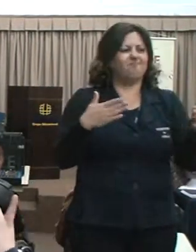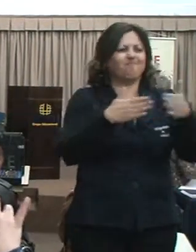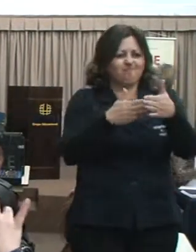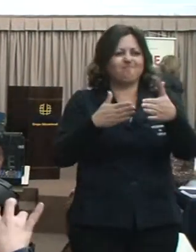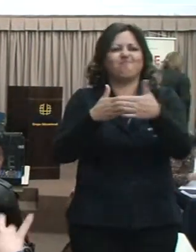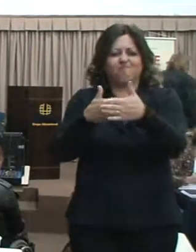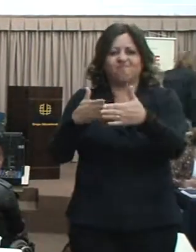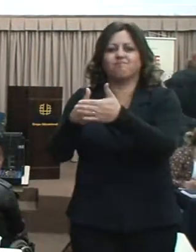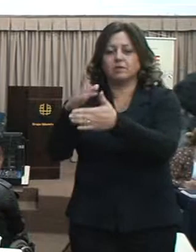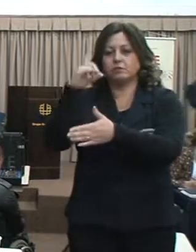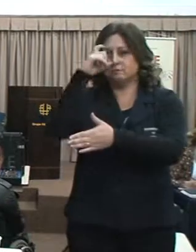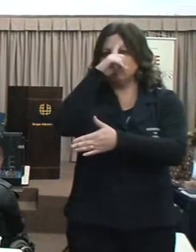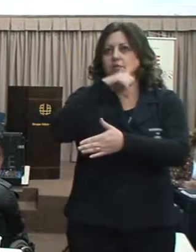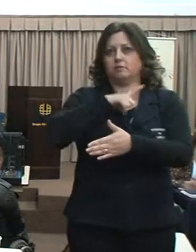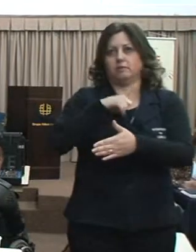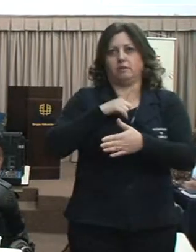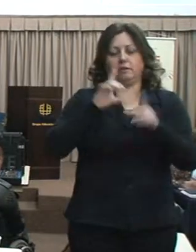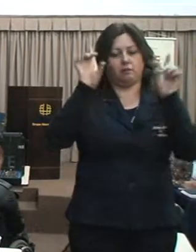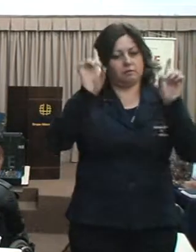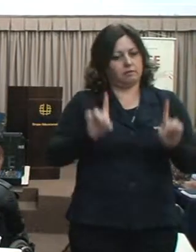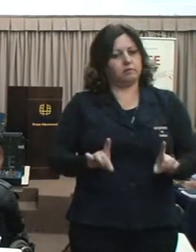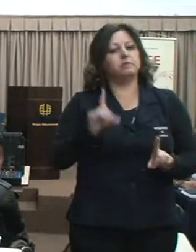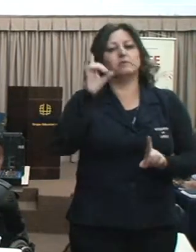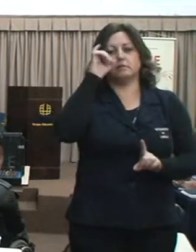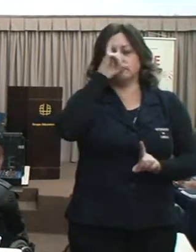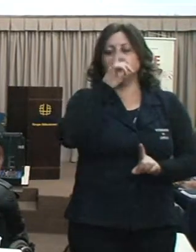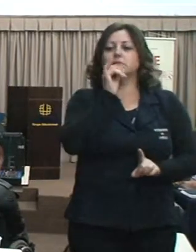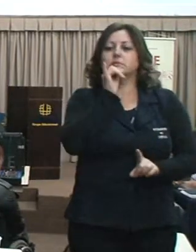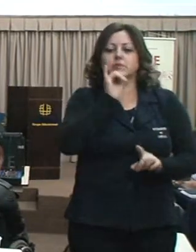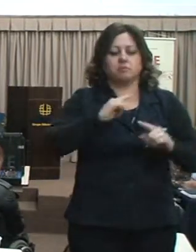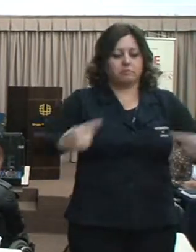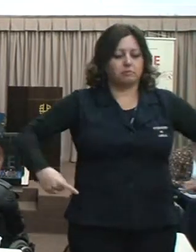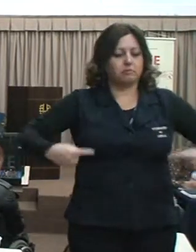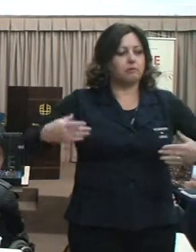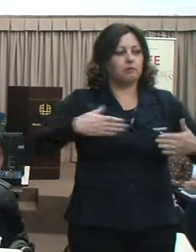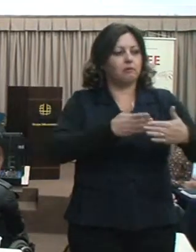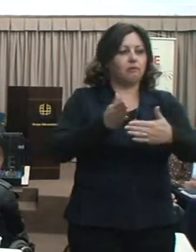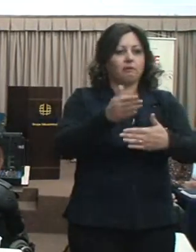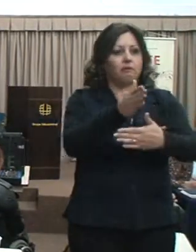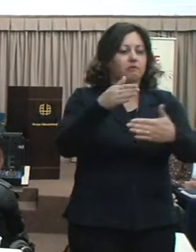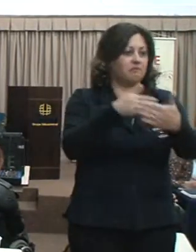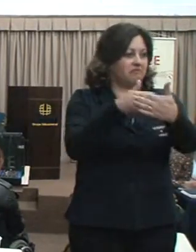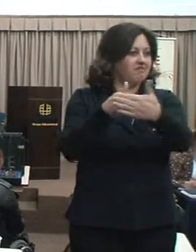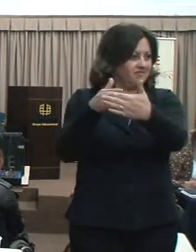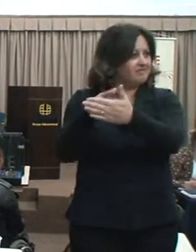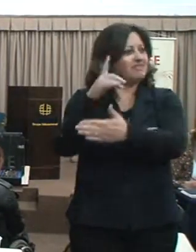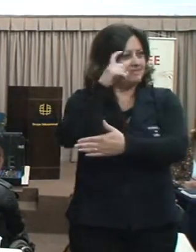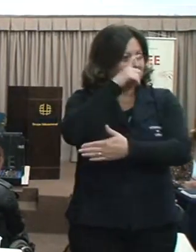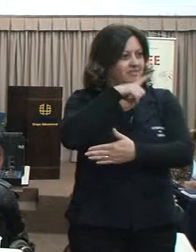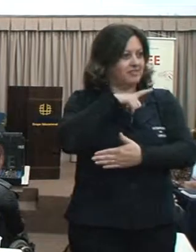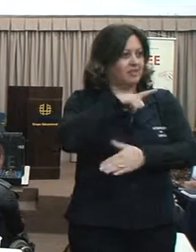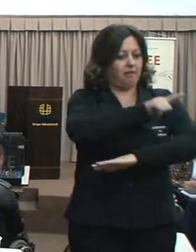seguinte detalhe, eu fui diretor e presidente da Copel, fui diretor da UPS, fui consultor